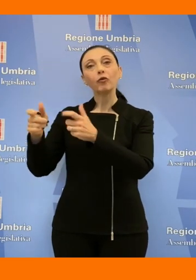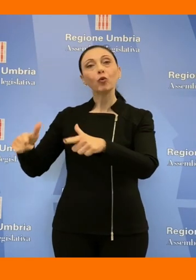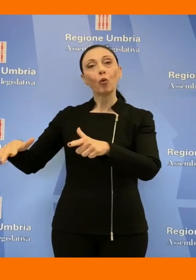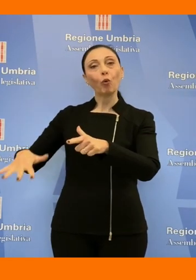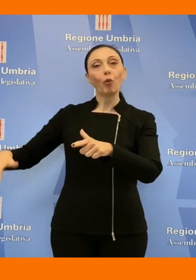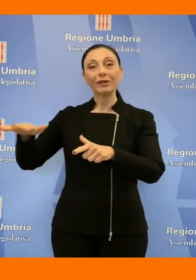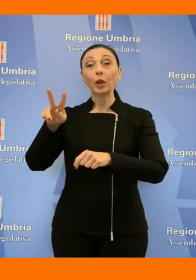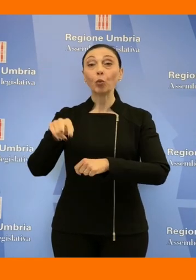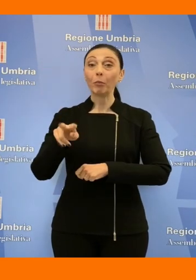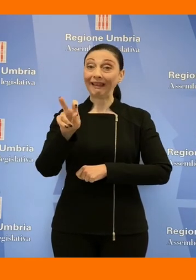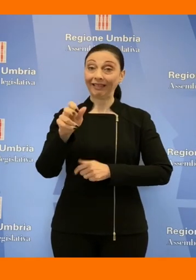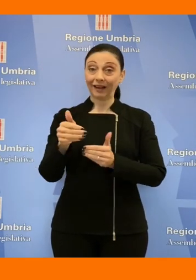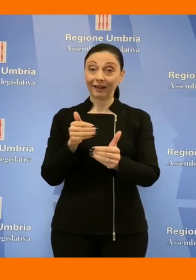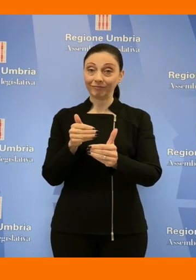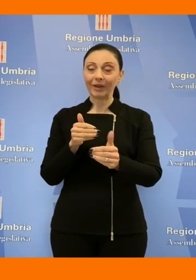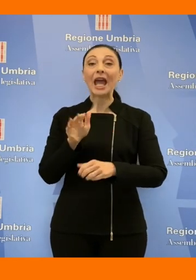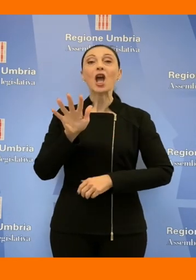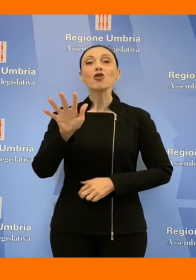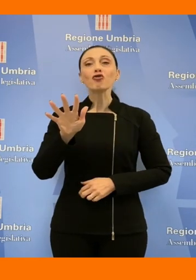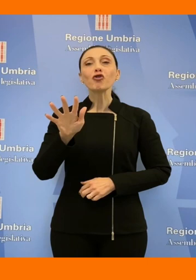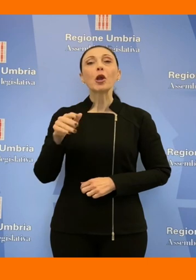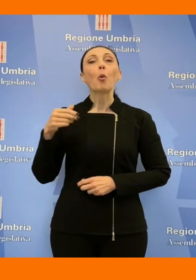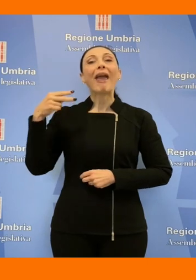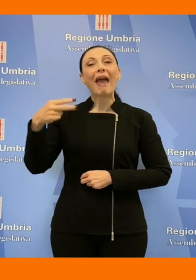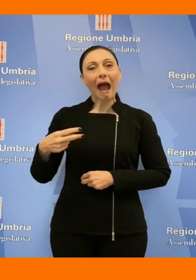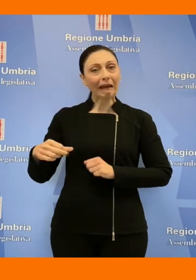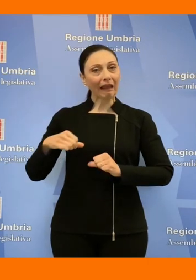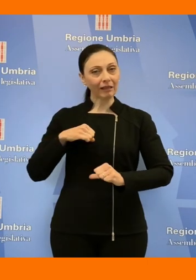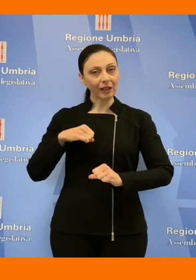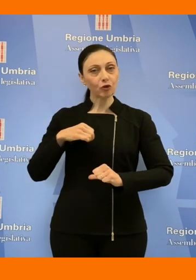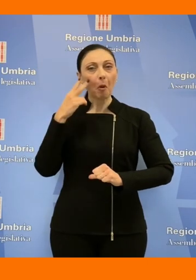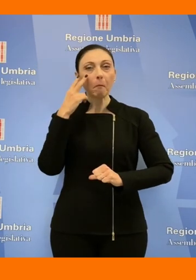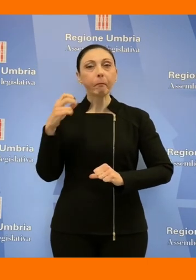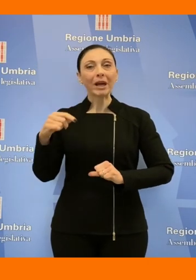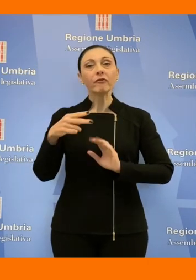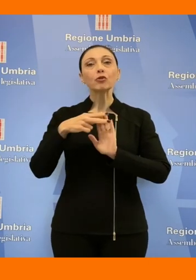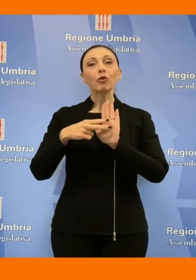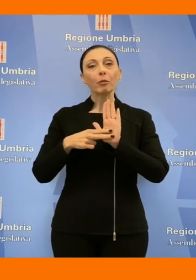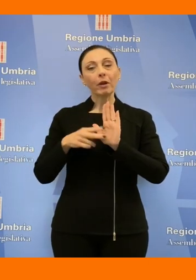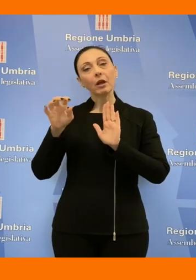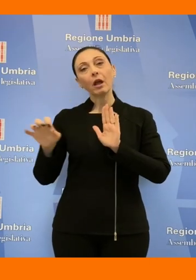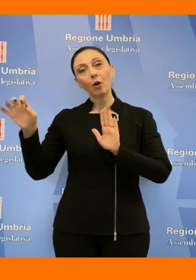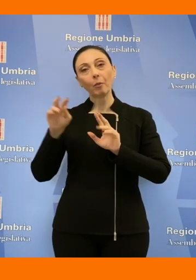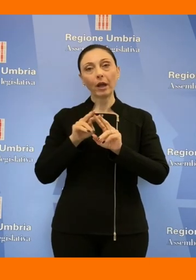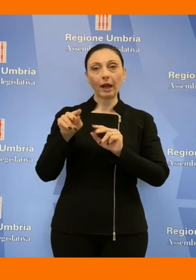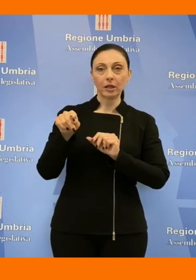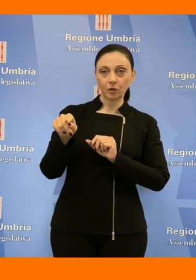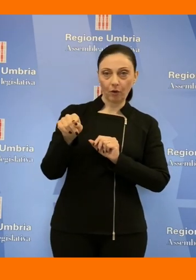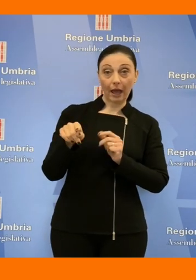2030, con 5 anni di anticipo rispetto a quanto previsto dalla normativa europea e nazionale incrementare